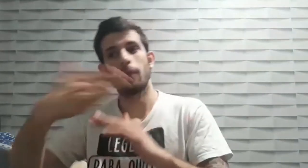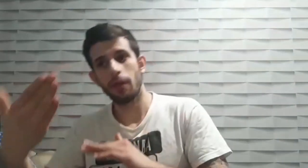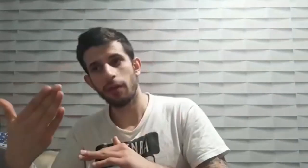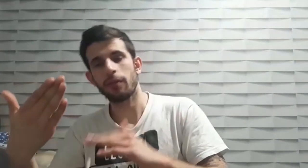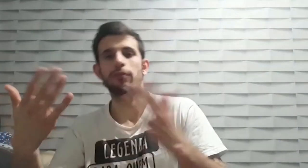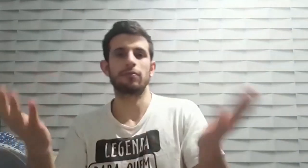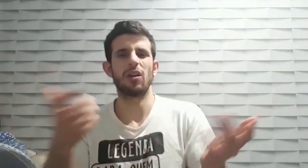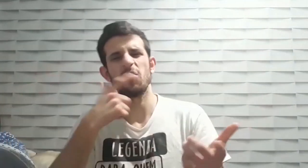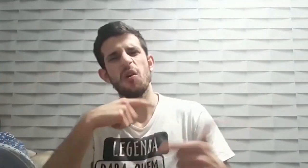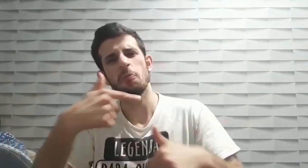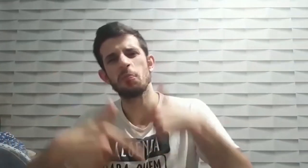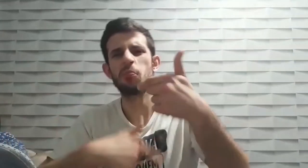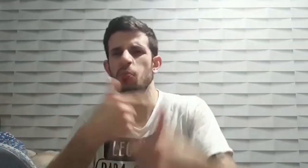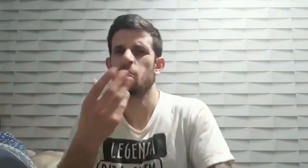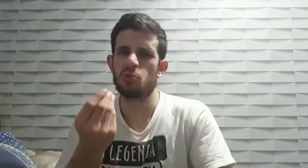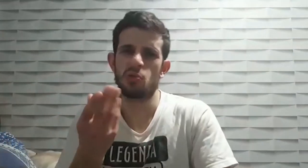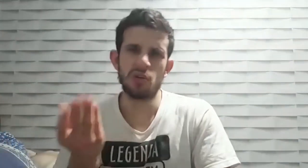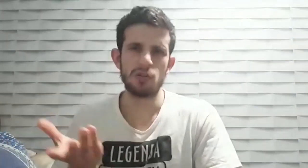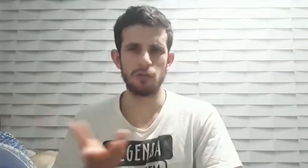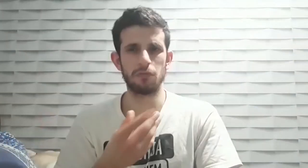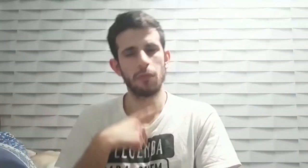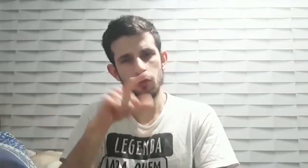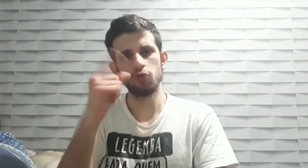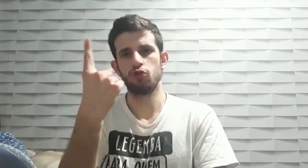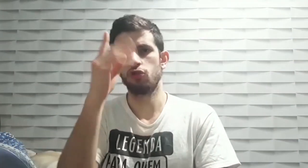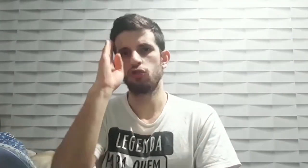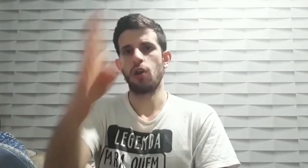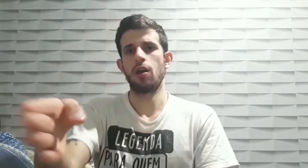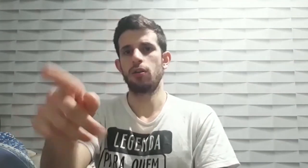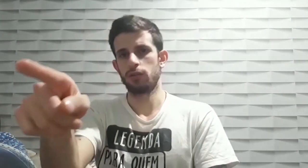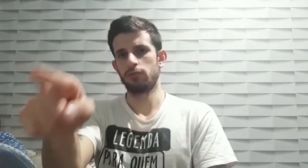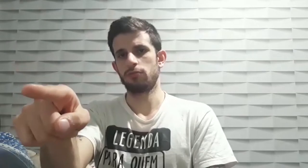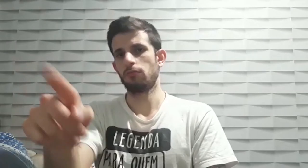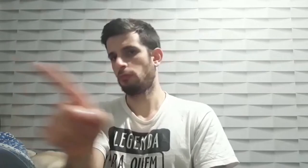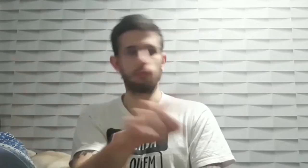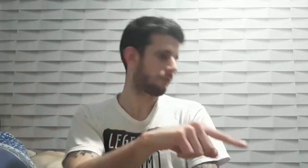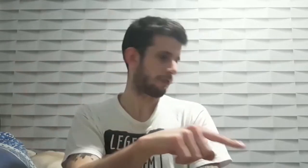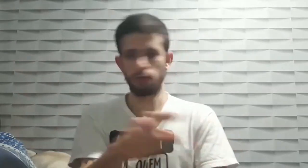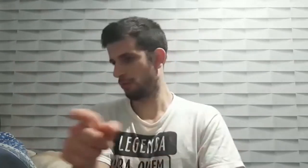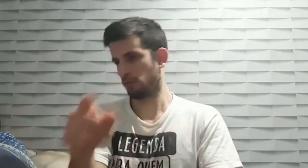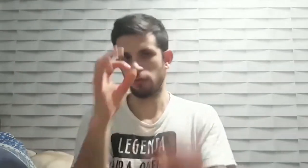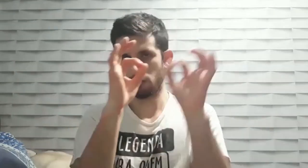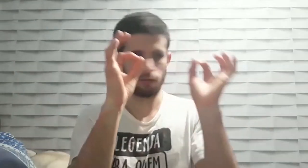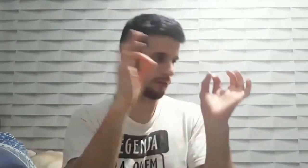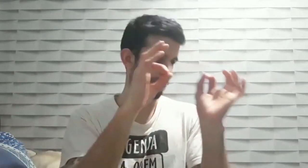usar duas telas o melhor seria apenas uma mas como disse não tenho muita experiência disso